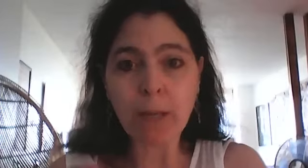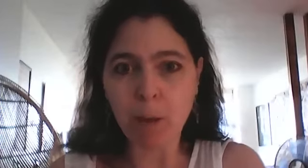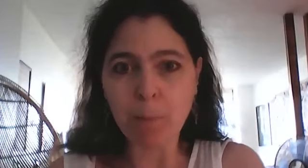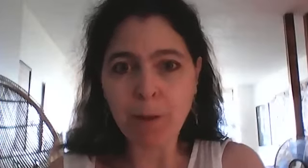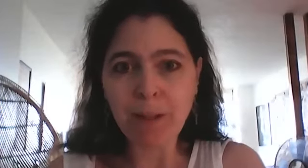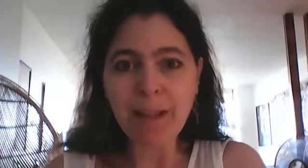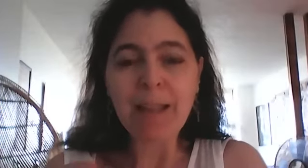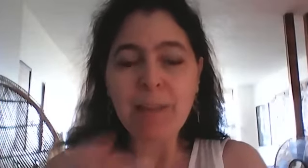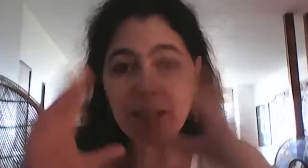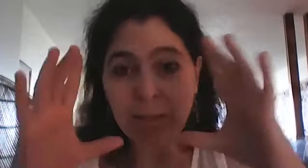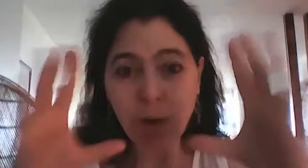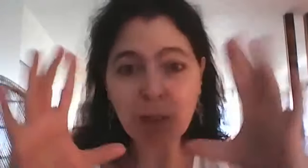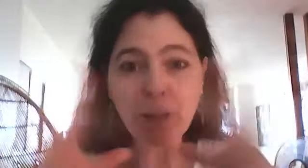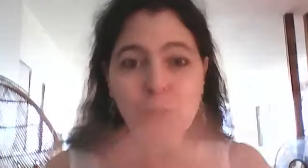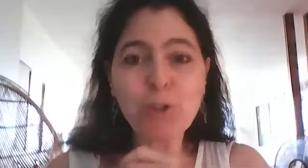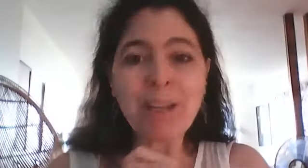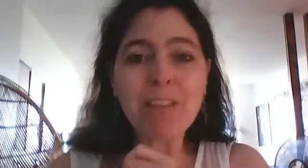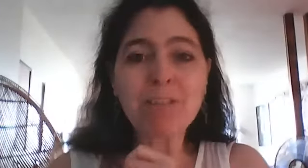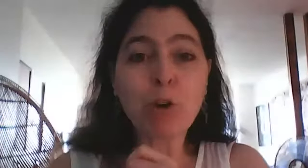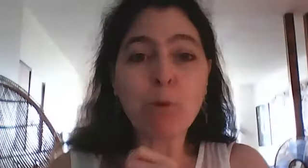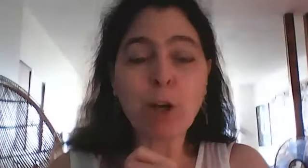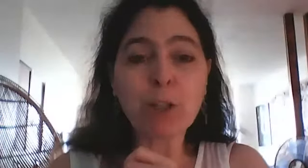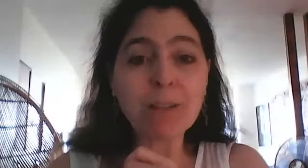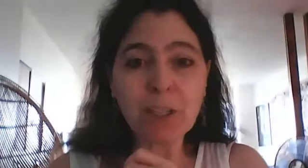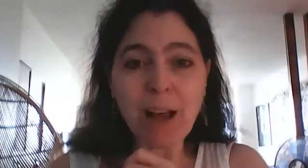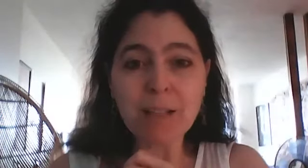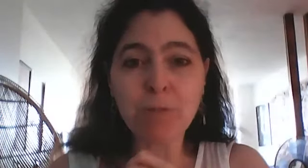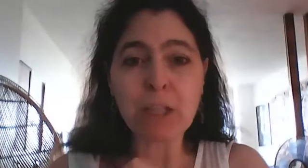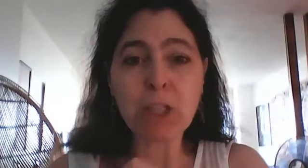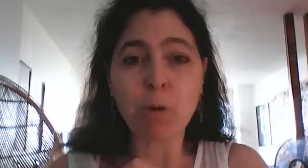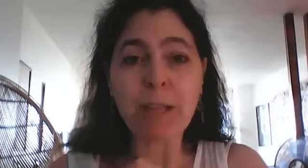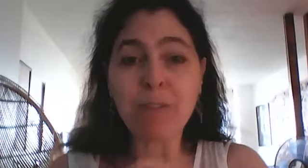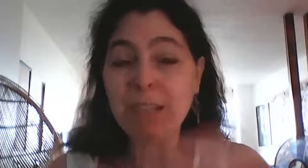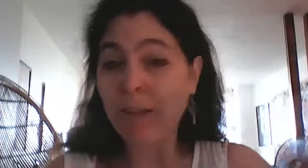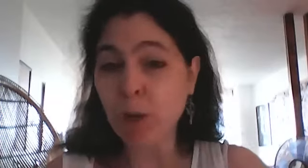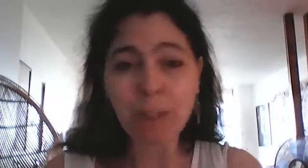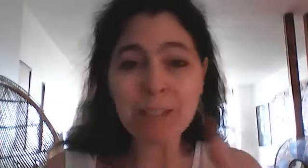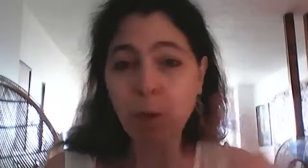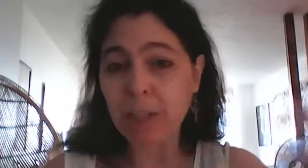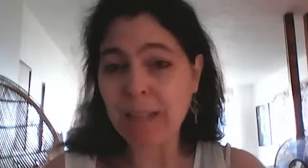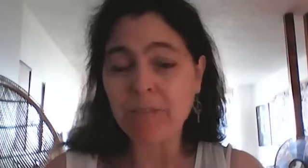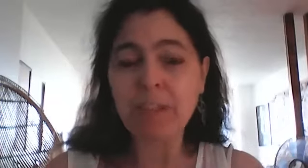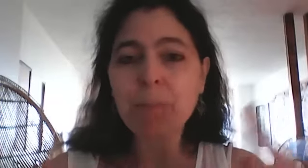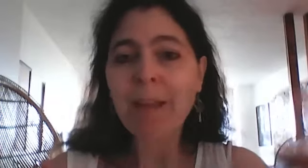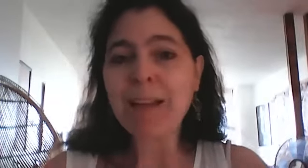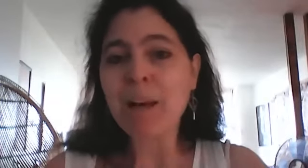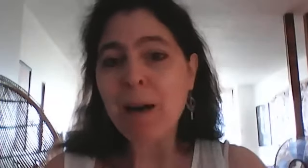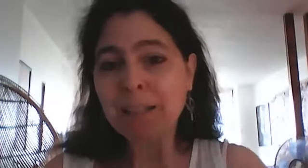com et vous allez voir la couverture du livre donc pour 30 dollars si vous achetez de son livre vous allez avoir toute l'histoire de sa vie comment elle a